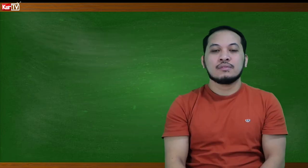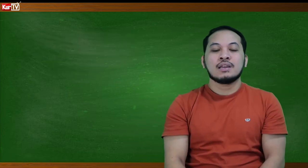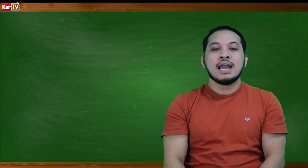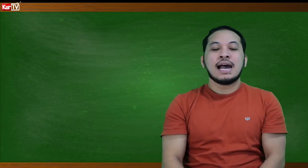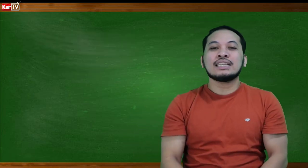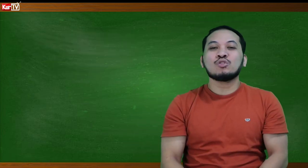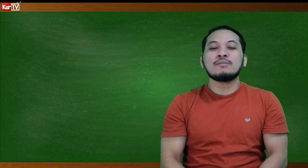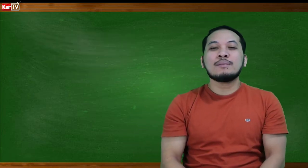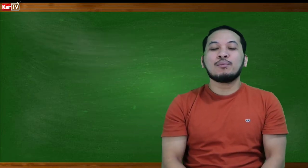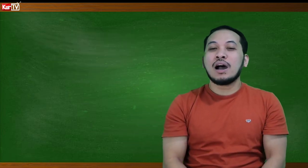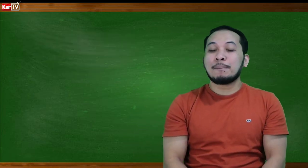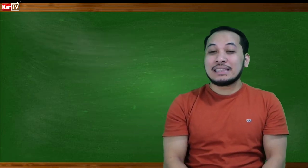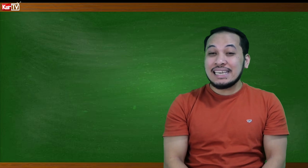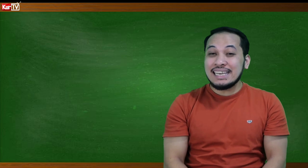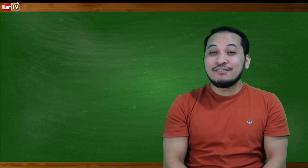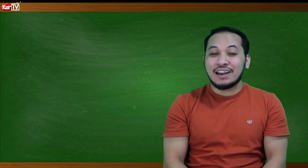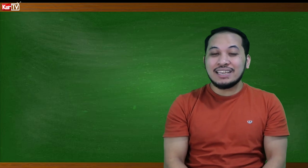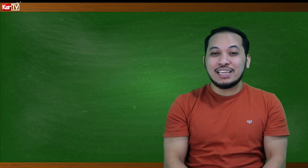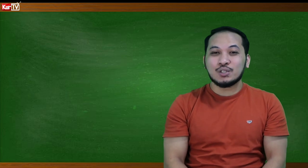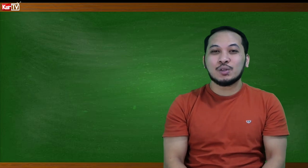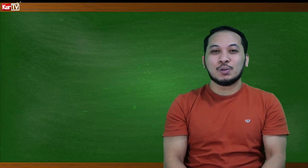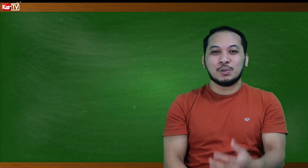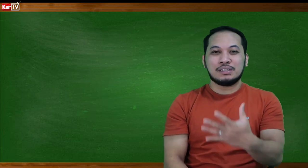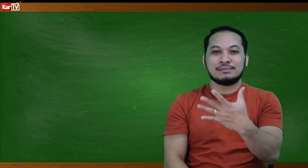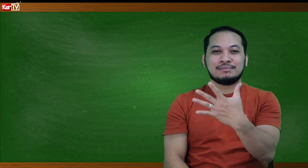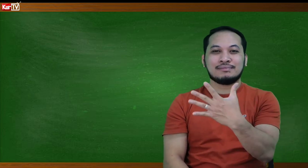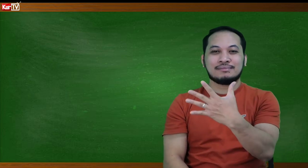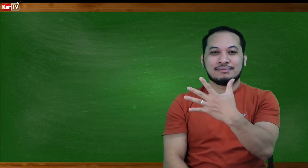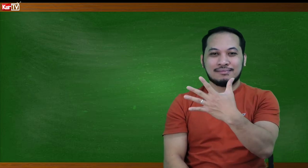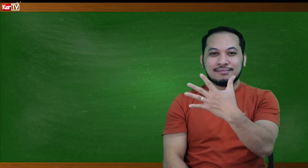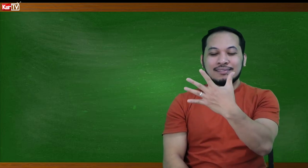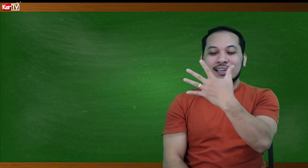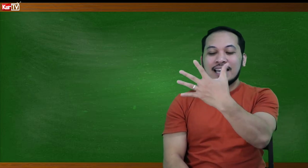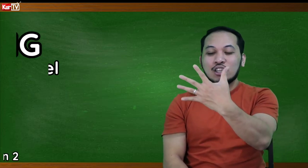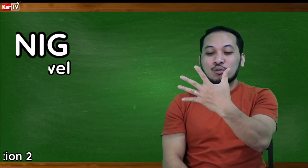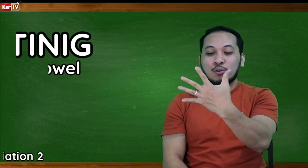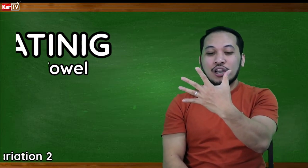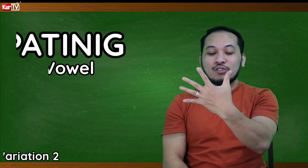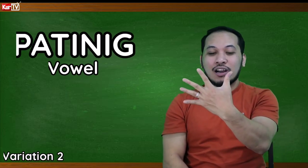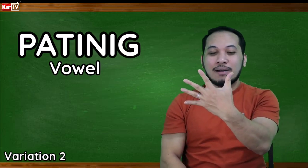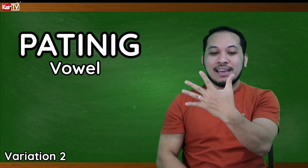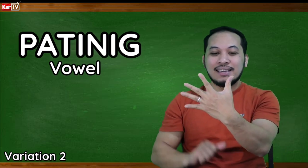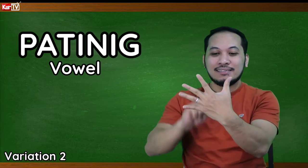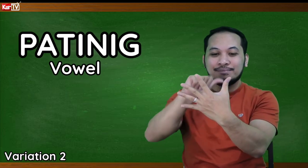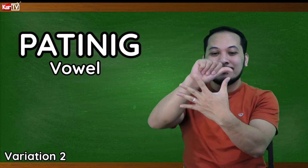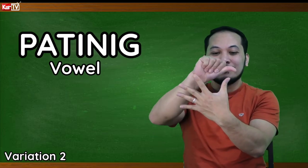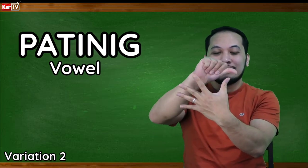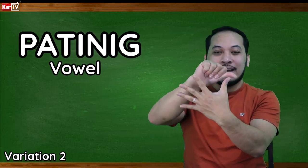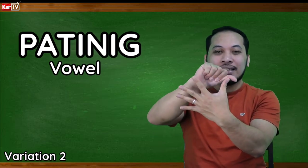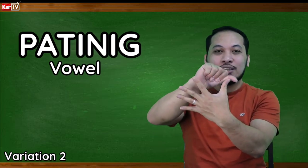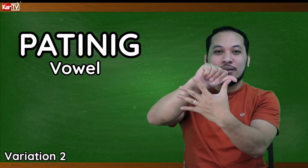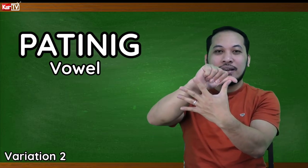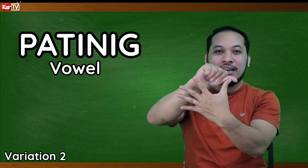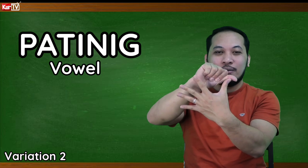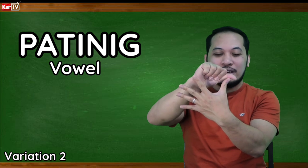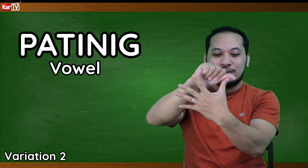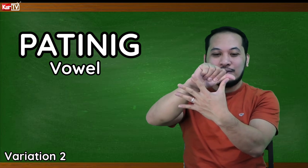At ito naman po ang patinig. Variation 2. Ganito po yung inyong kamay at ito naman ang gawin ninyo.